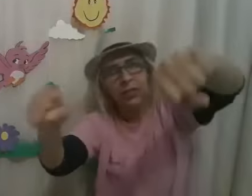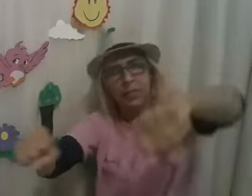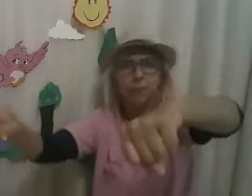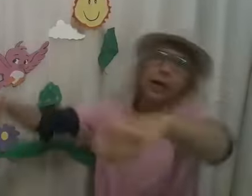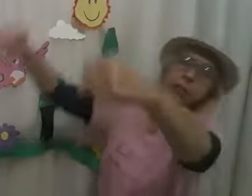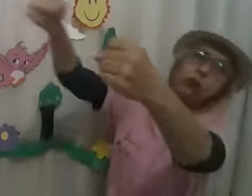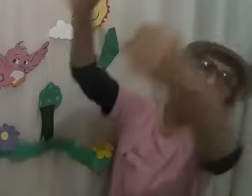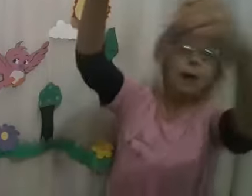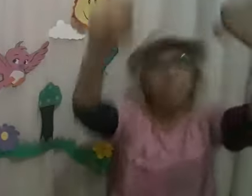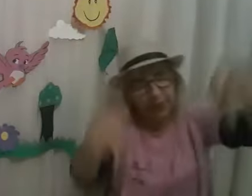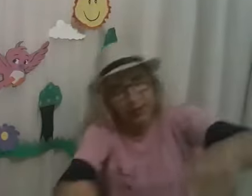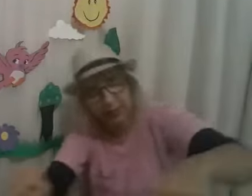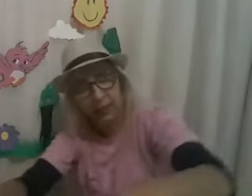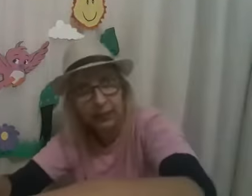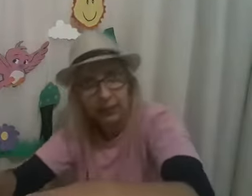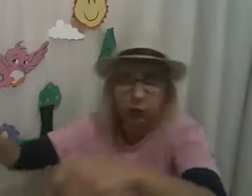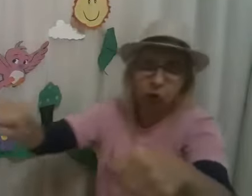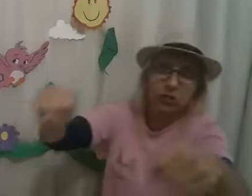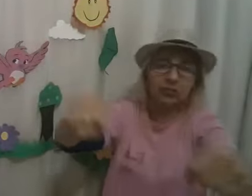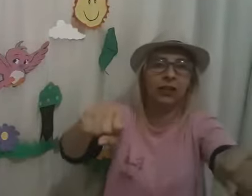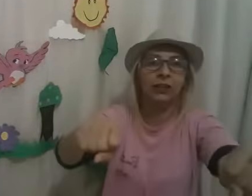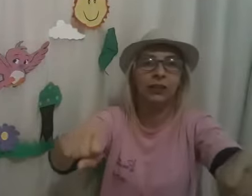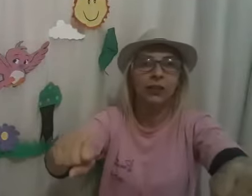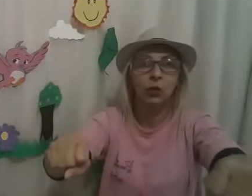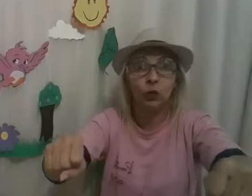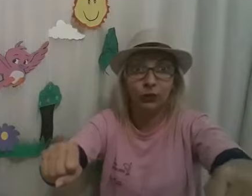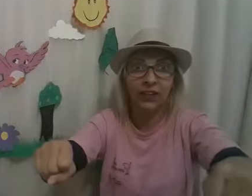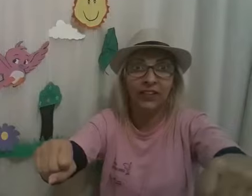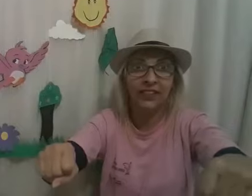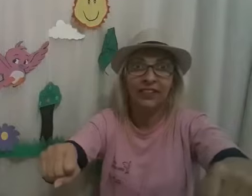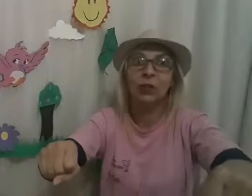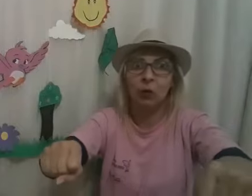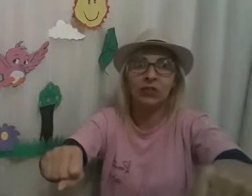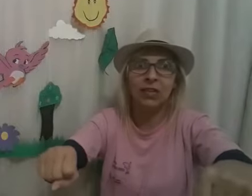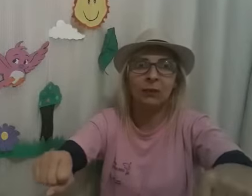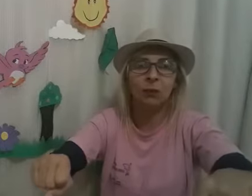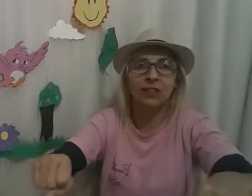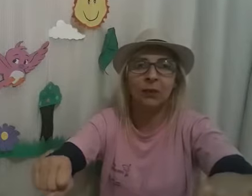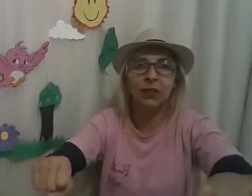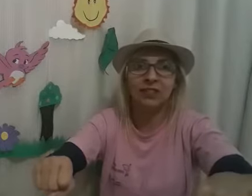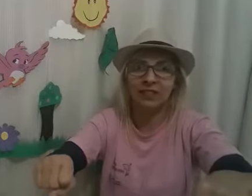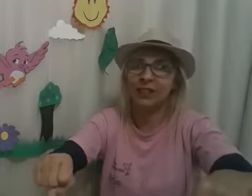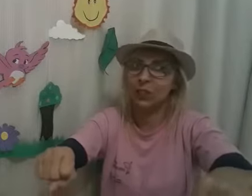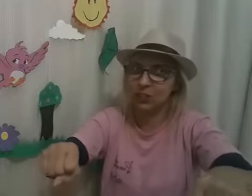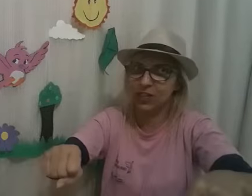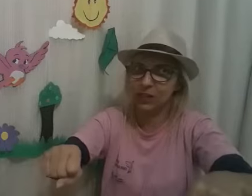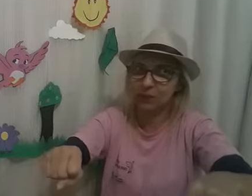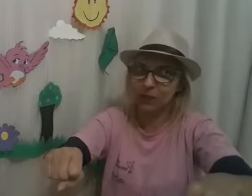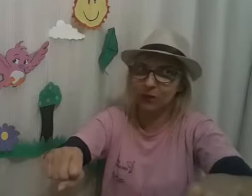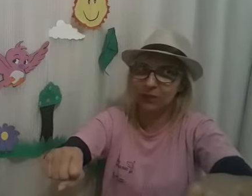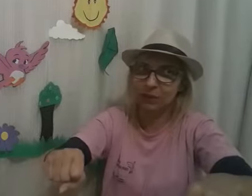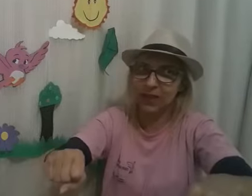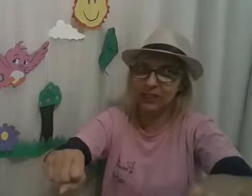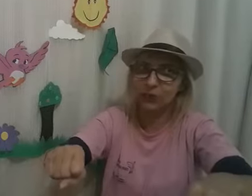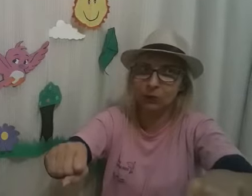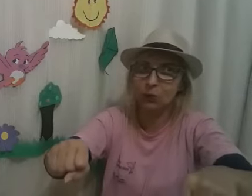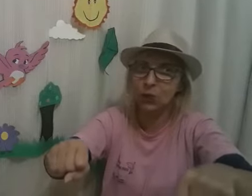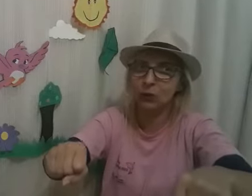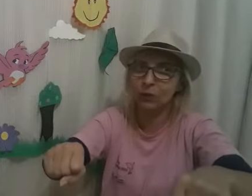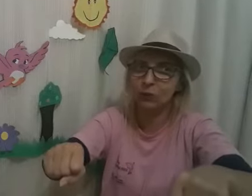E mais uma pedra! Nossa! Ufa! Conseguimos passar por essa estrada cheia de buracos e pedras. Vamos continuar nosso